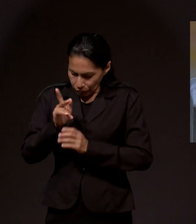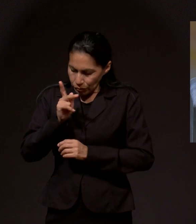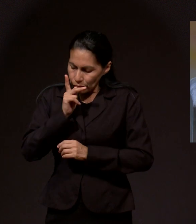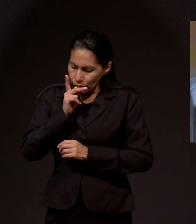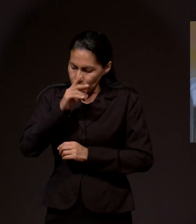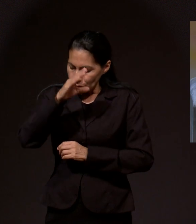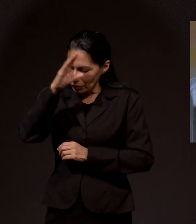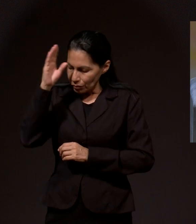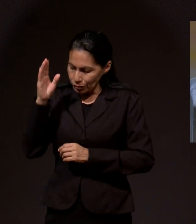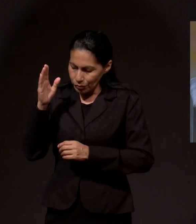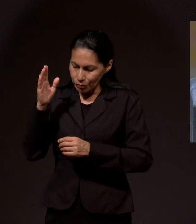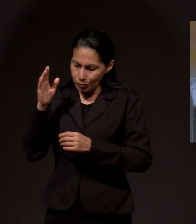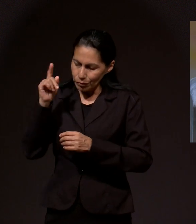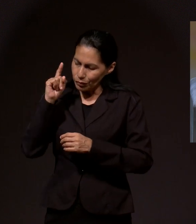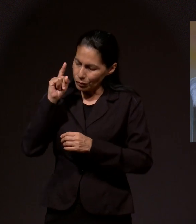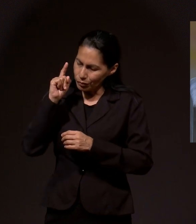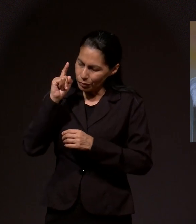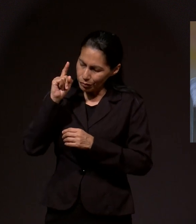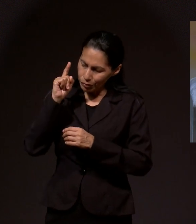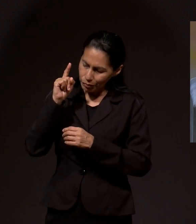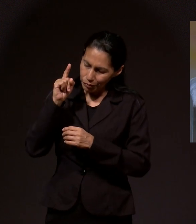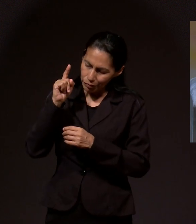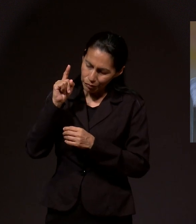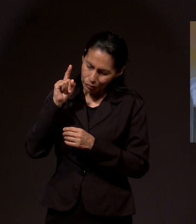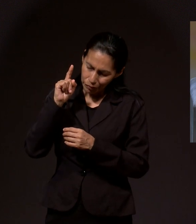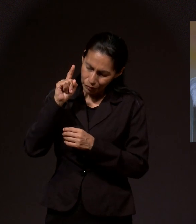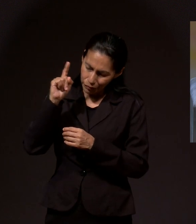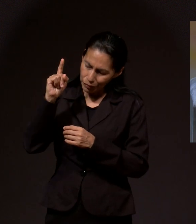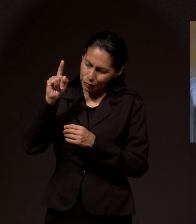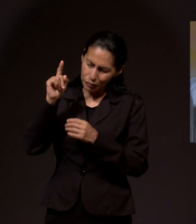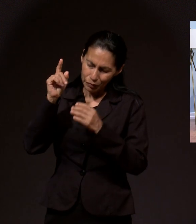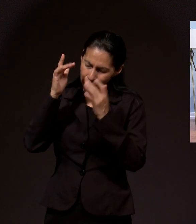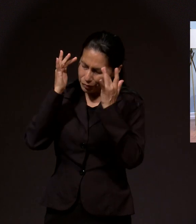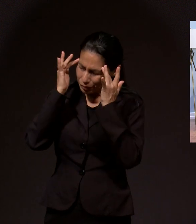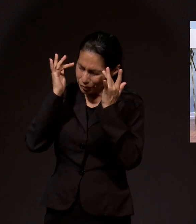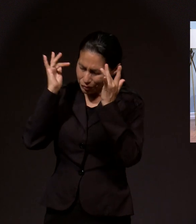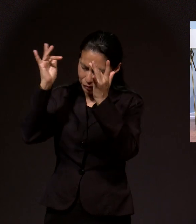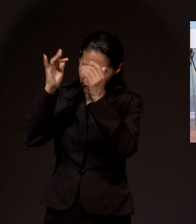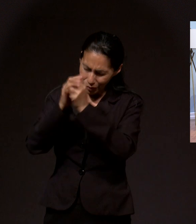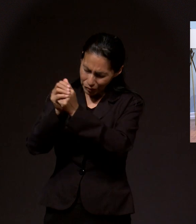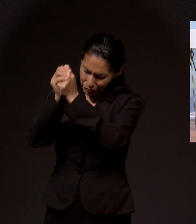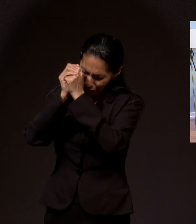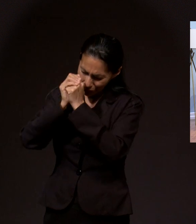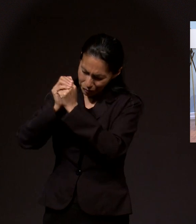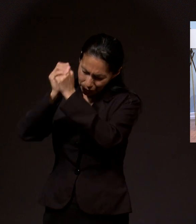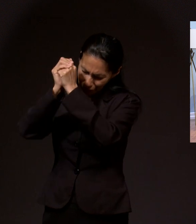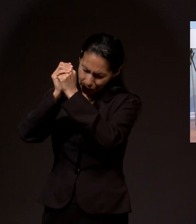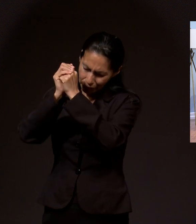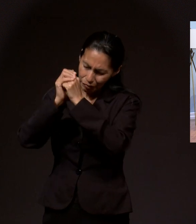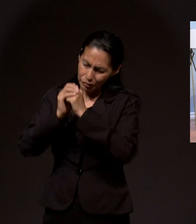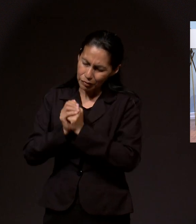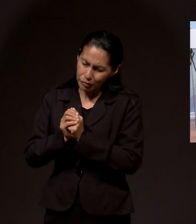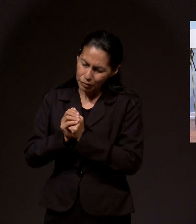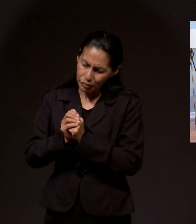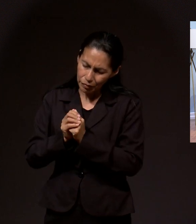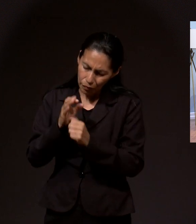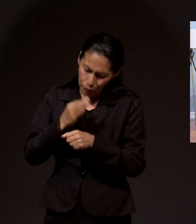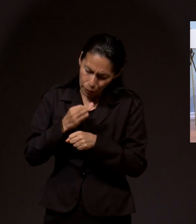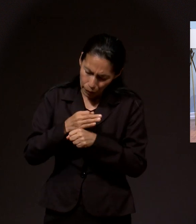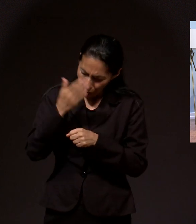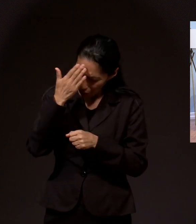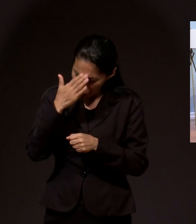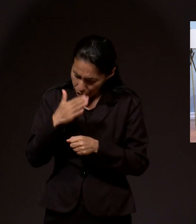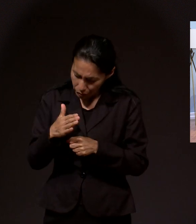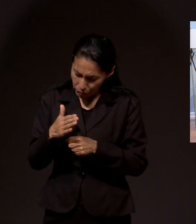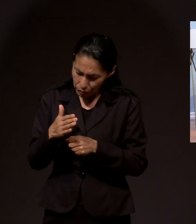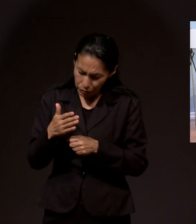Amante Padre Celestial, santificado y alabado sea tu nombre. Amén. Señor, en este momento, pues, tú sabes que somos humanos.